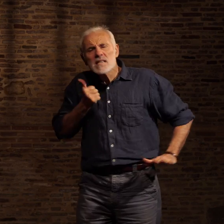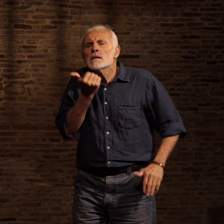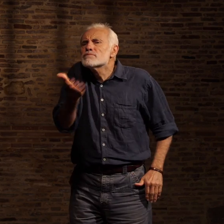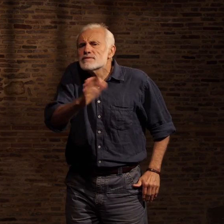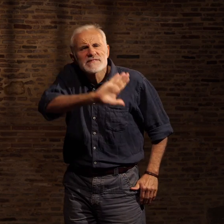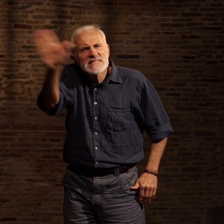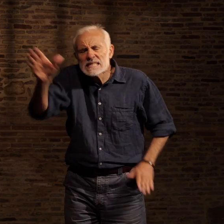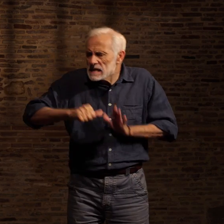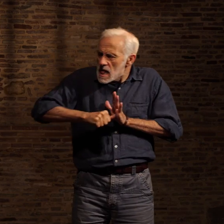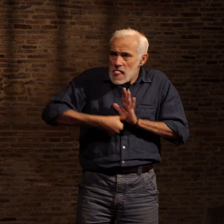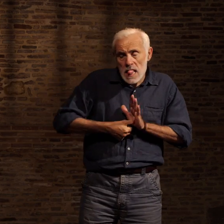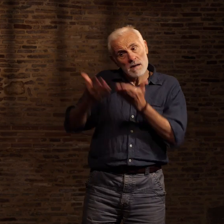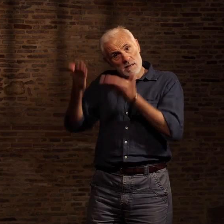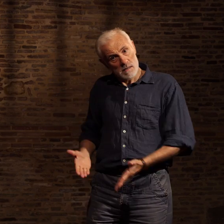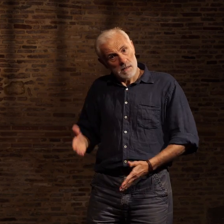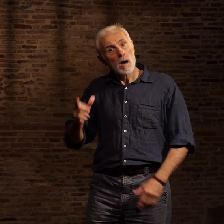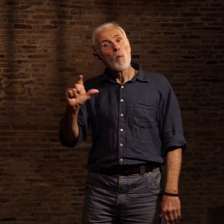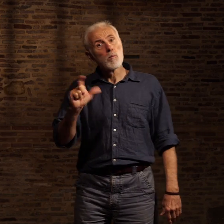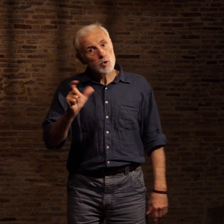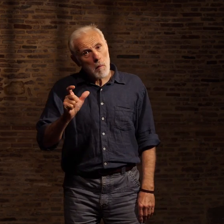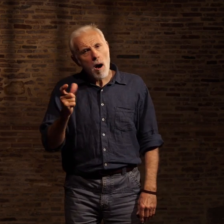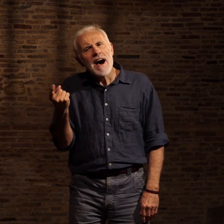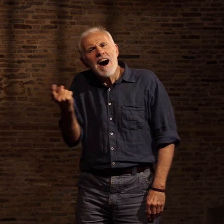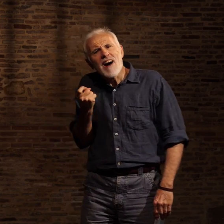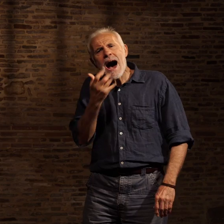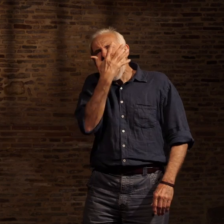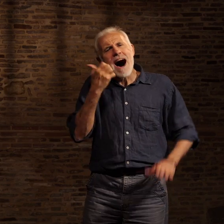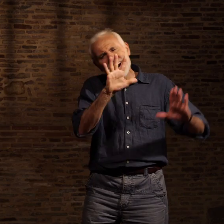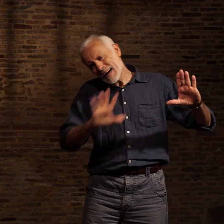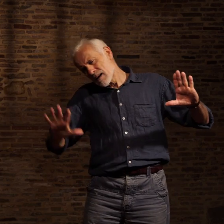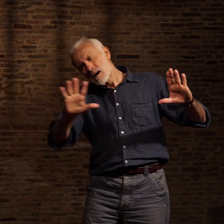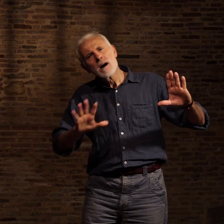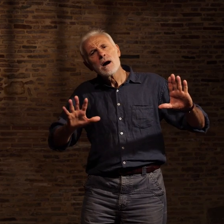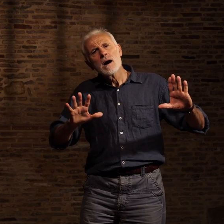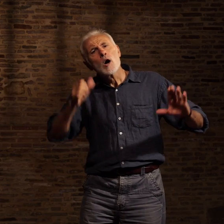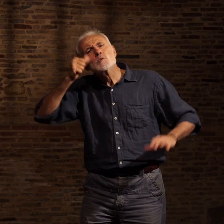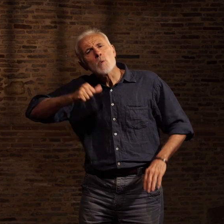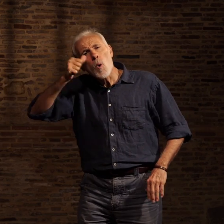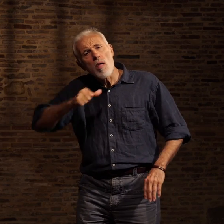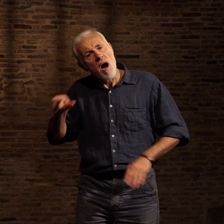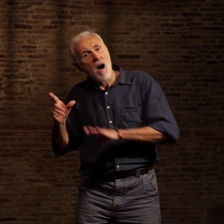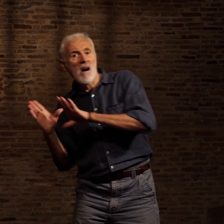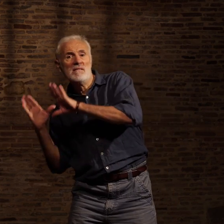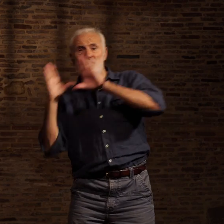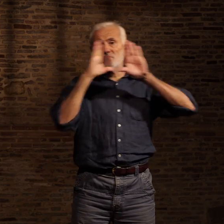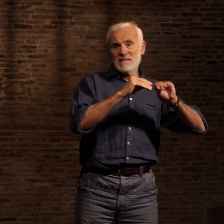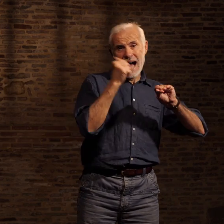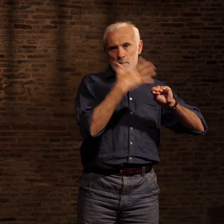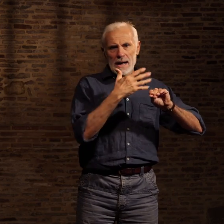C'était un musulman aswad, un soudanais qui avait émigré en Amérique et qui tentait d'accélérer sa naturalisation en tirant du